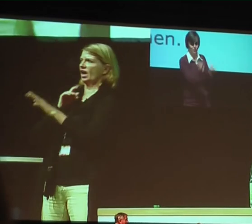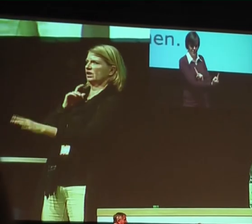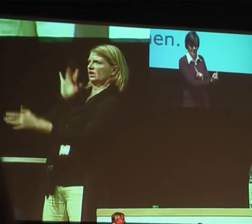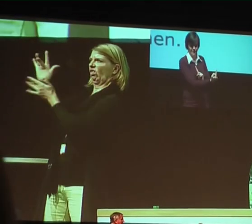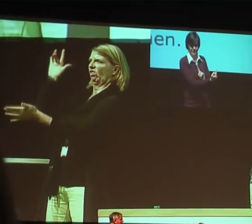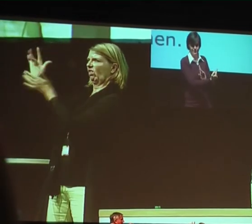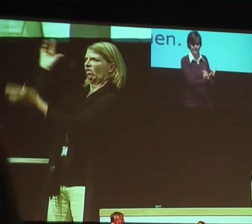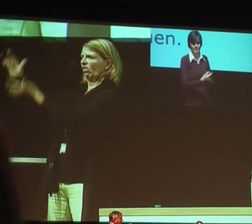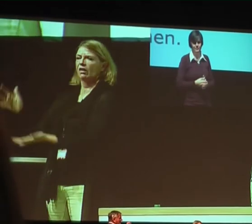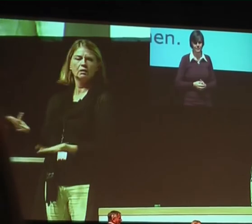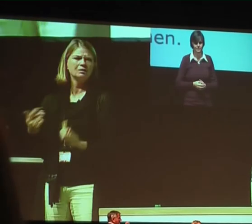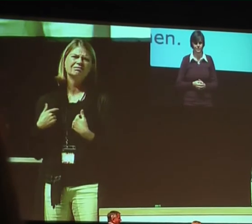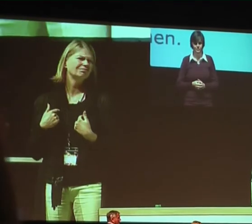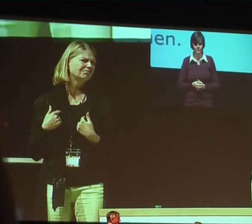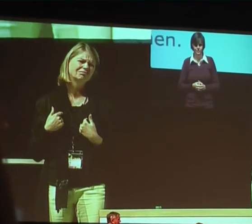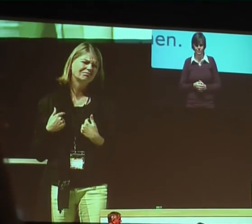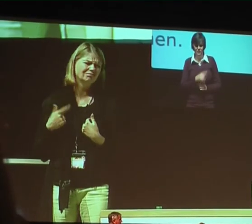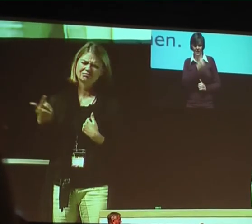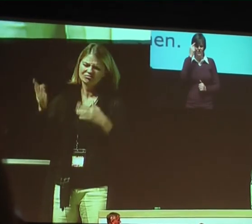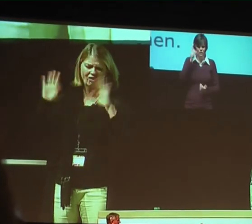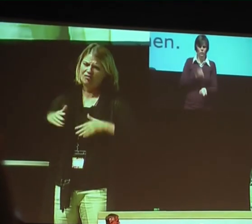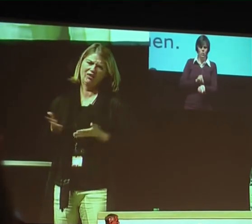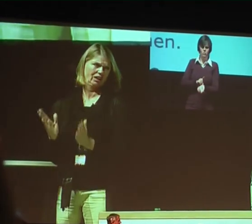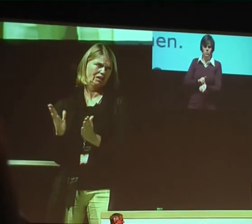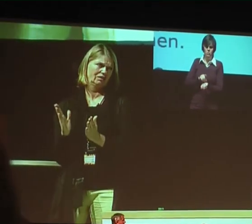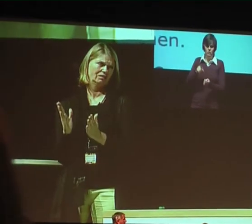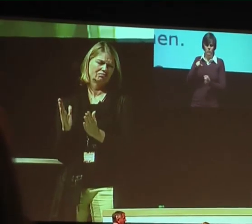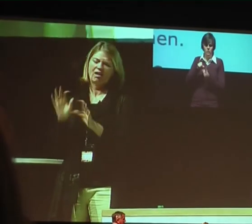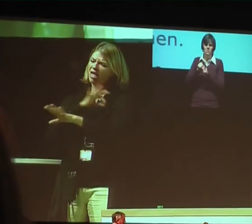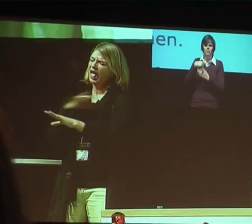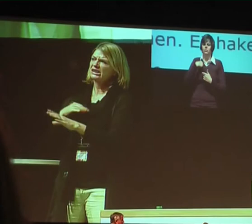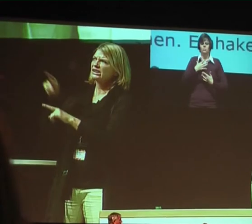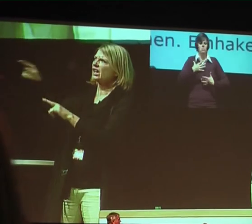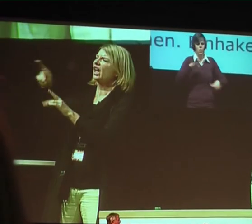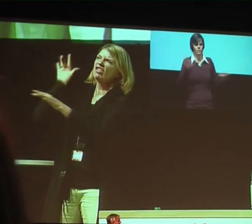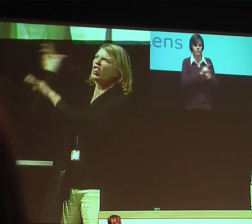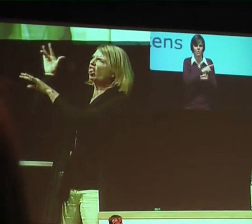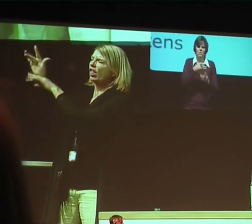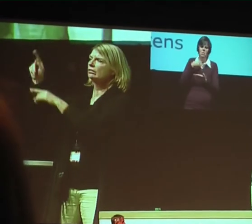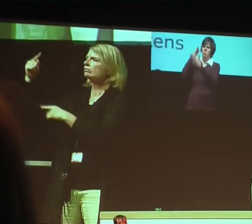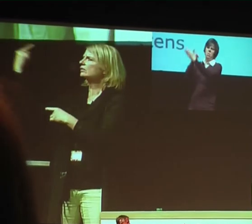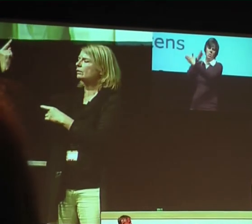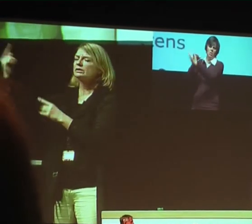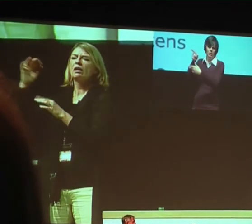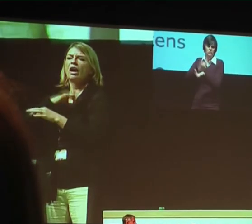Erachtens der ganz, ganz falsche Weg. Die Ärzte implantieren und danach sind die